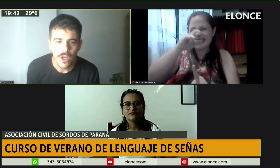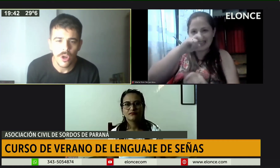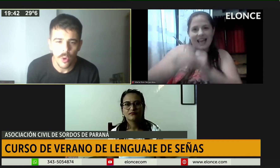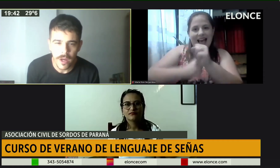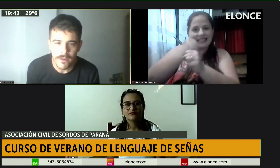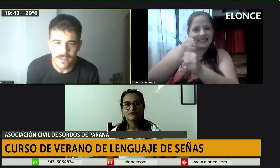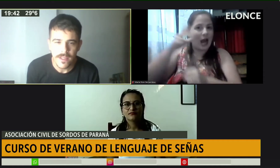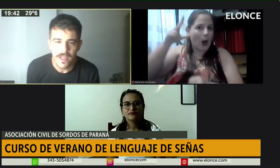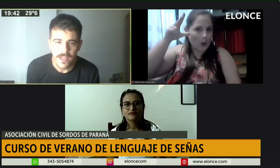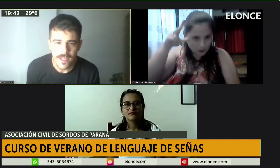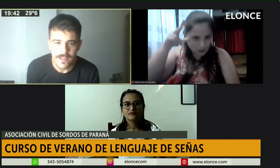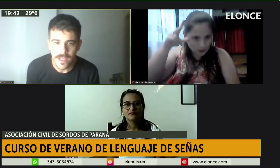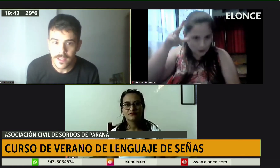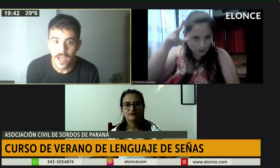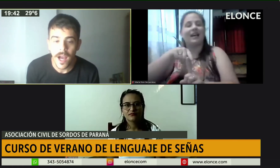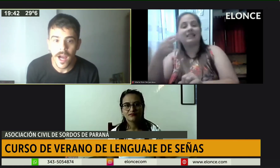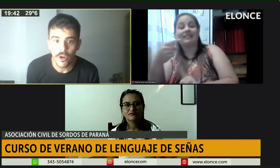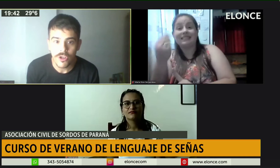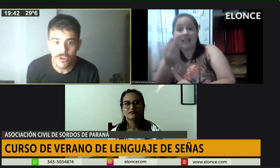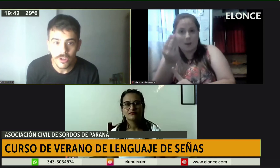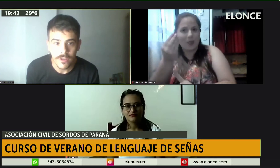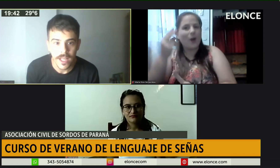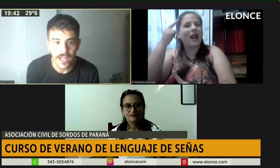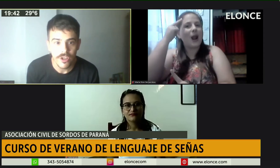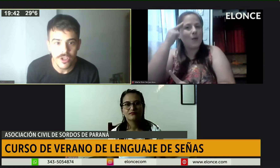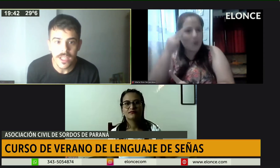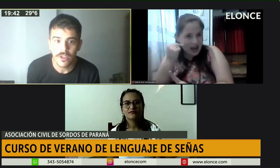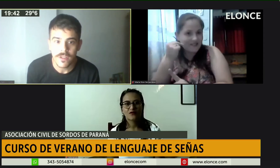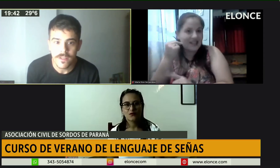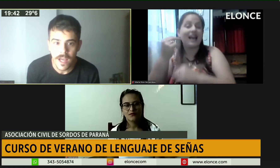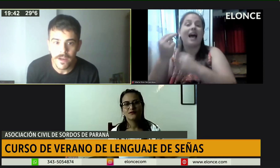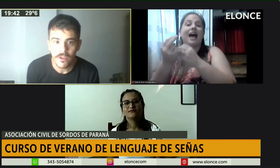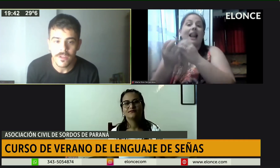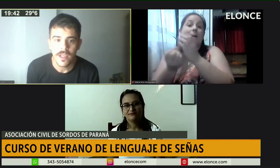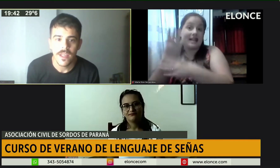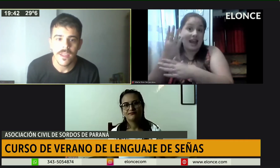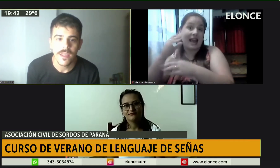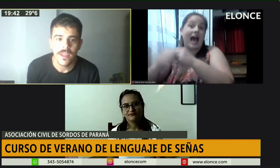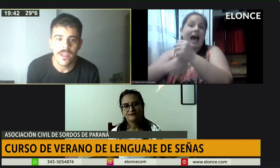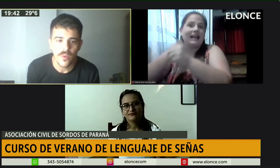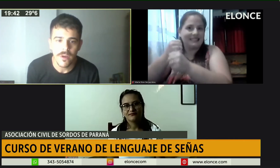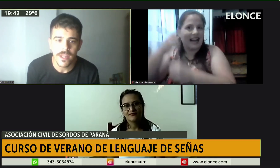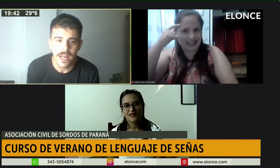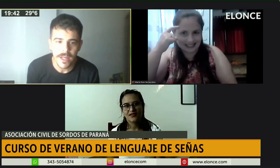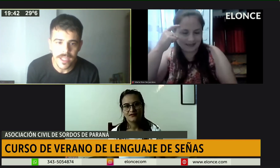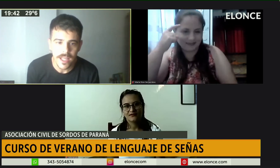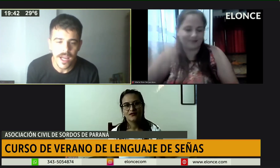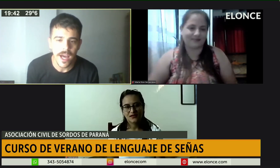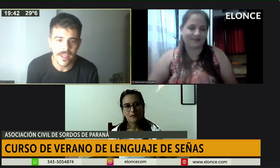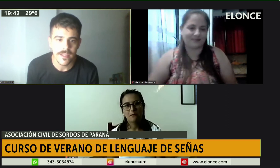los jueves de 7 a 8 de la noche y los sábados de 9 de la mañana a